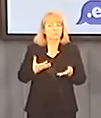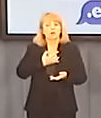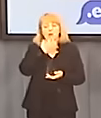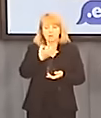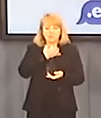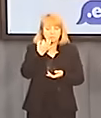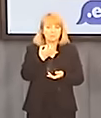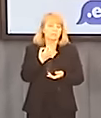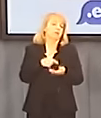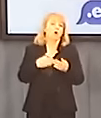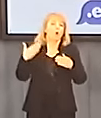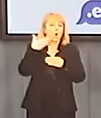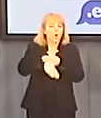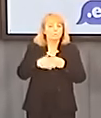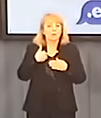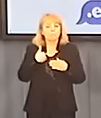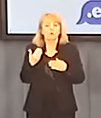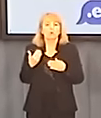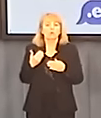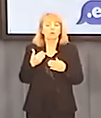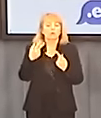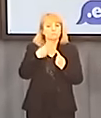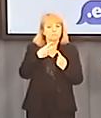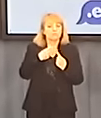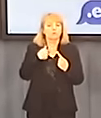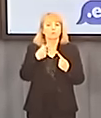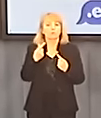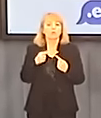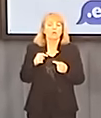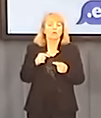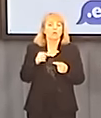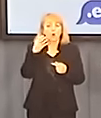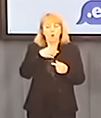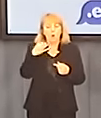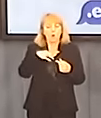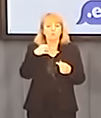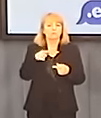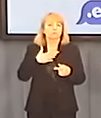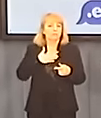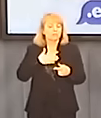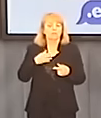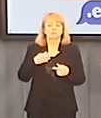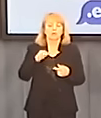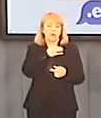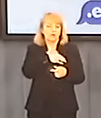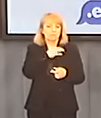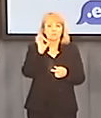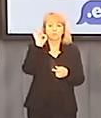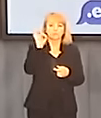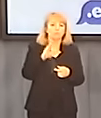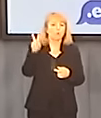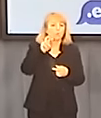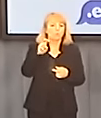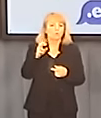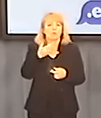W jednym z ostatnich wydań szkła kontaktowego pan redaktor Miecugow był łaskaw powiedzieć, że nasza partia, twój ruch, nie ma nic do